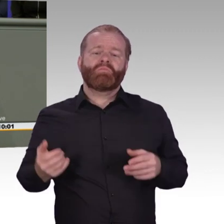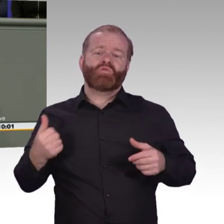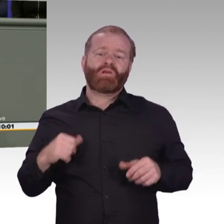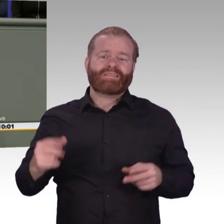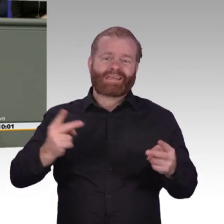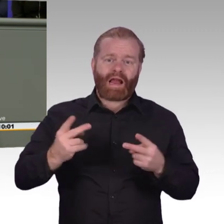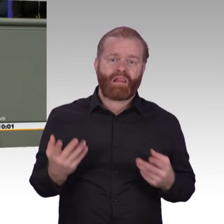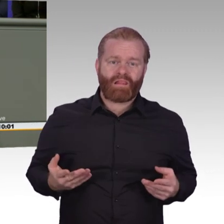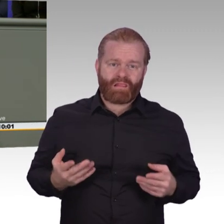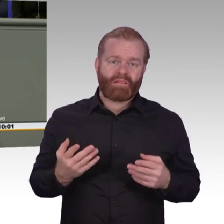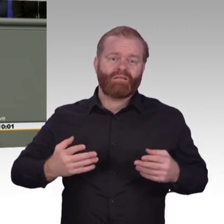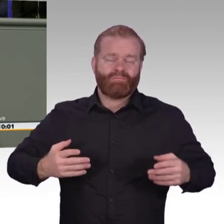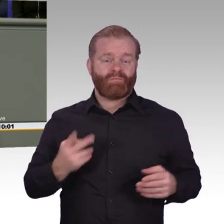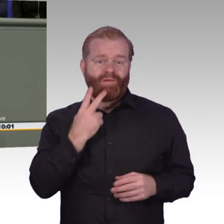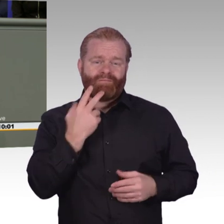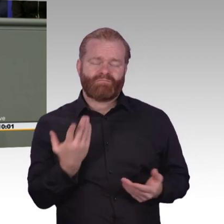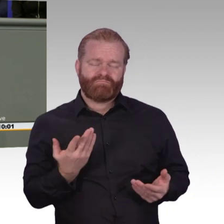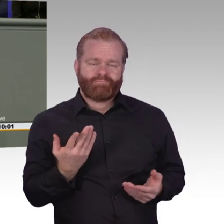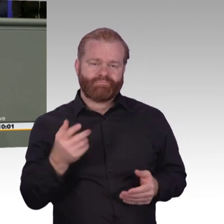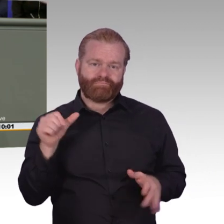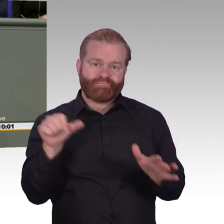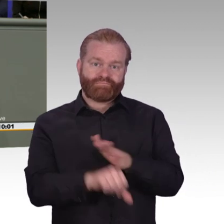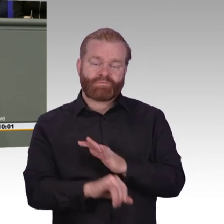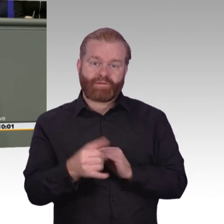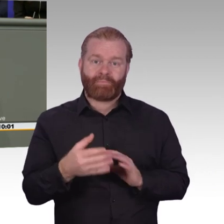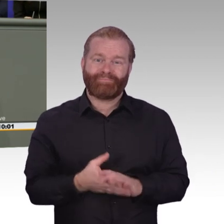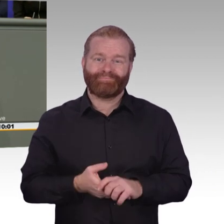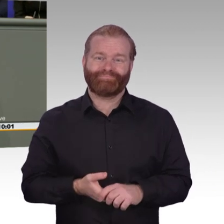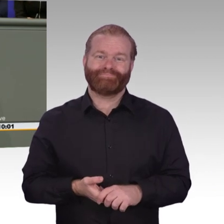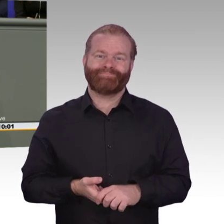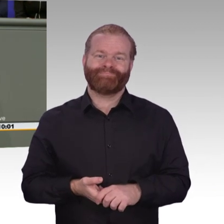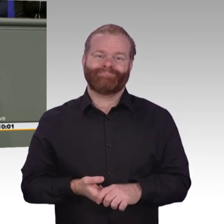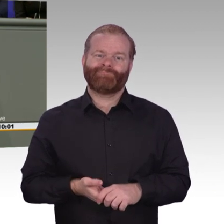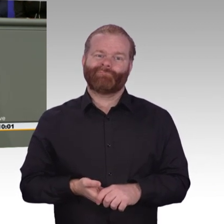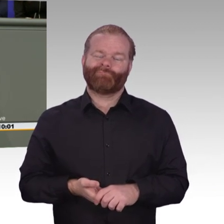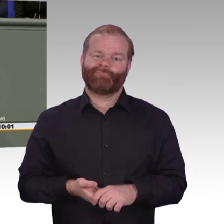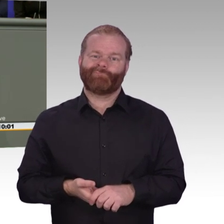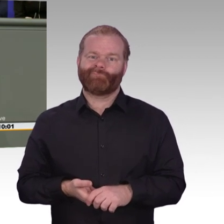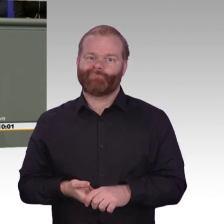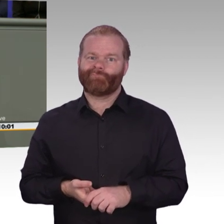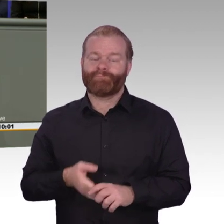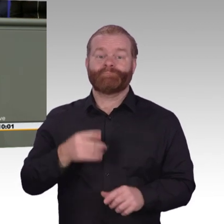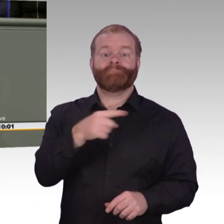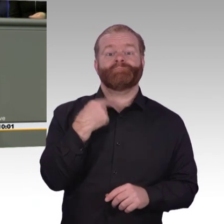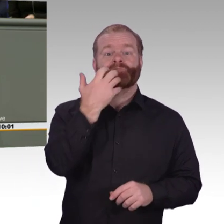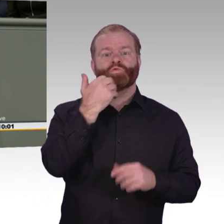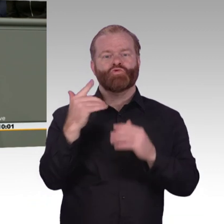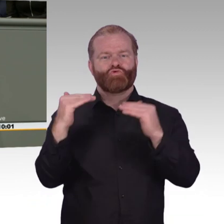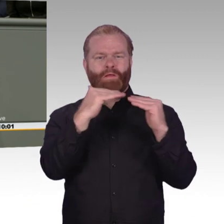sträflich. Und sie lassen so wichtige Chancen der Digitalisierung ungenutzt. In unserem Antrag führen wir konkrete Beispiele auf,